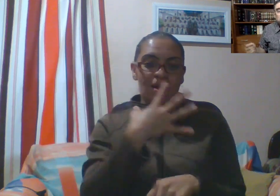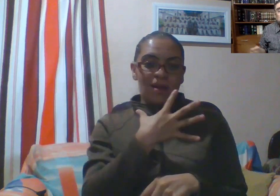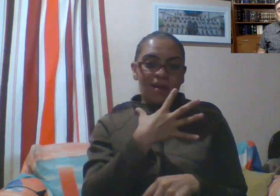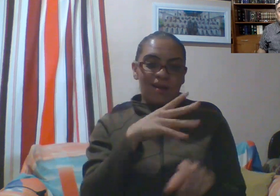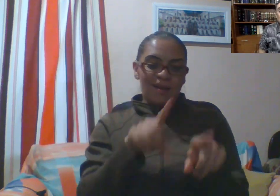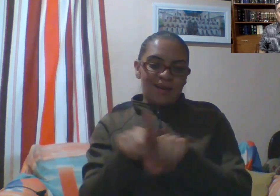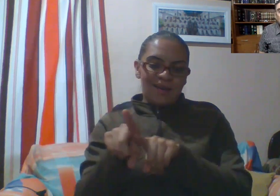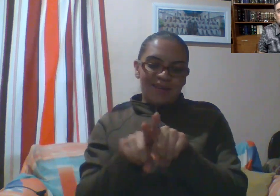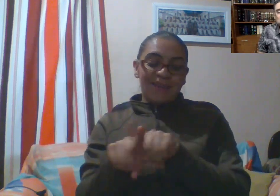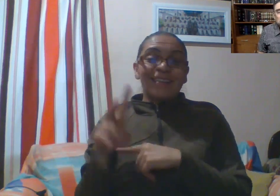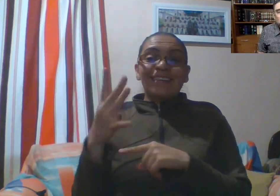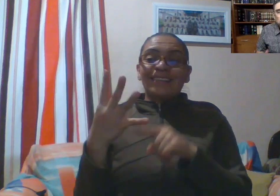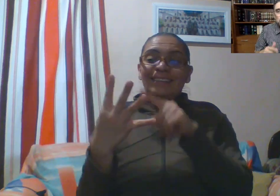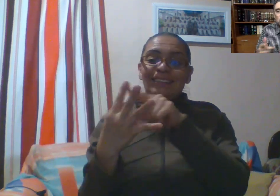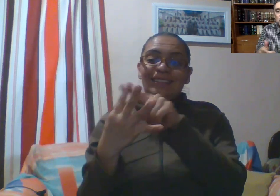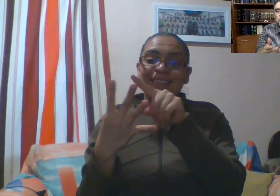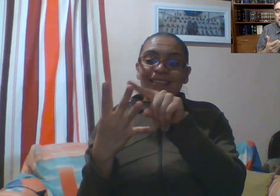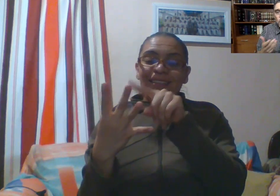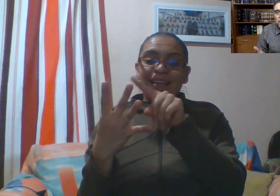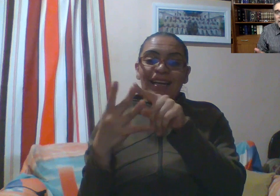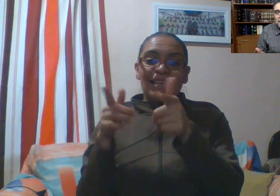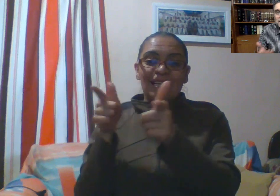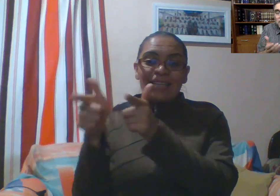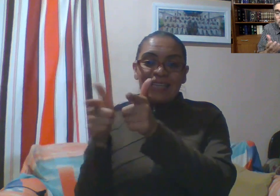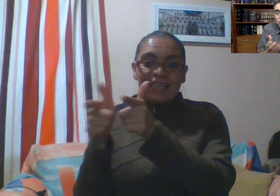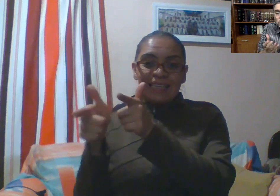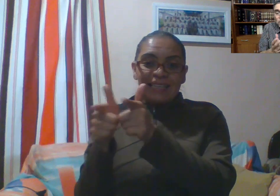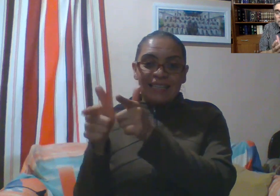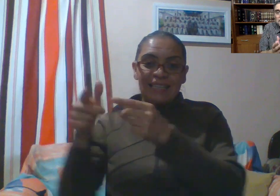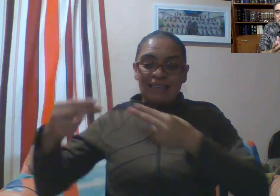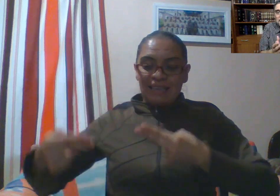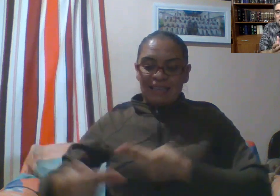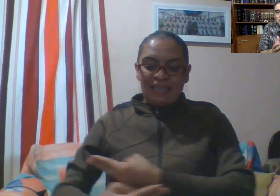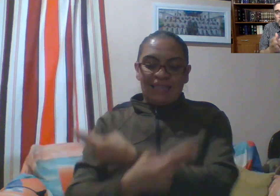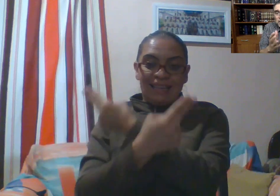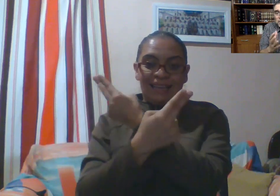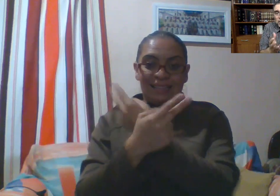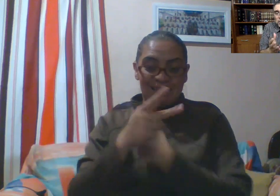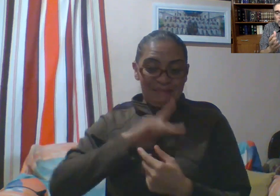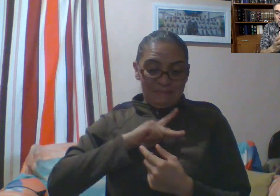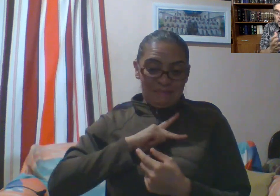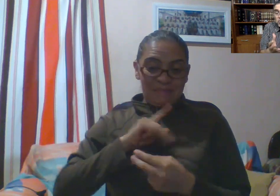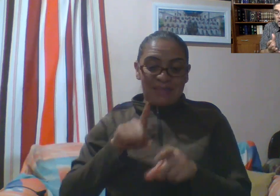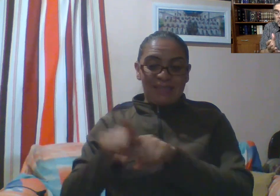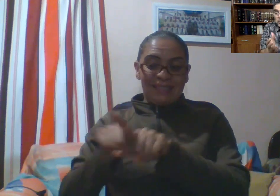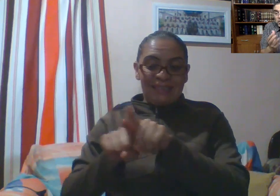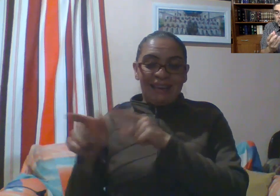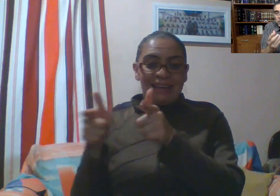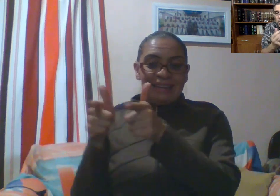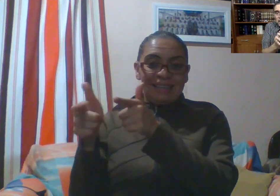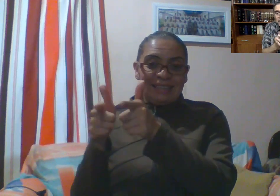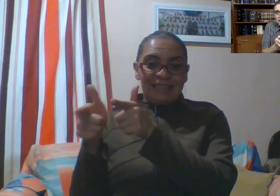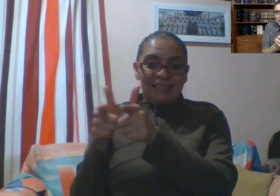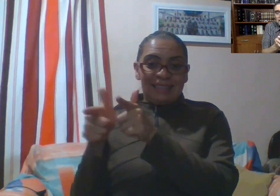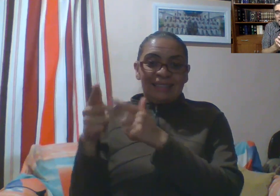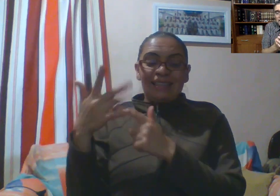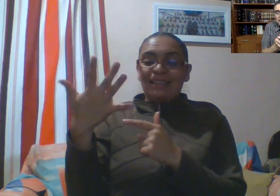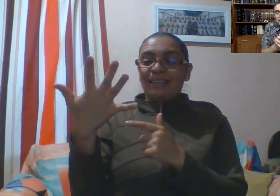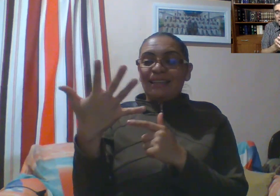nacieron unos cuates, hombre y mujer, pero eran cuates, nacieron juntos. Dos hermanos míos, hombre y mujer, pero cuates. Después